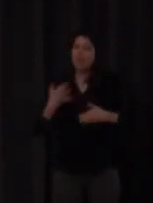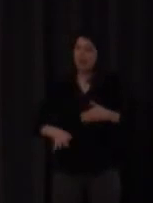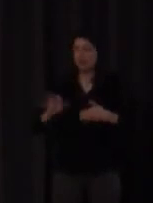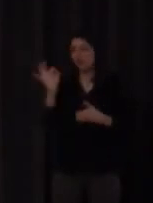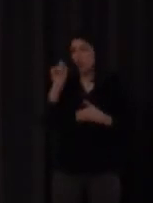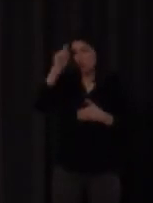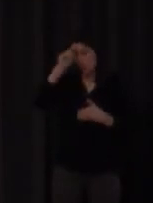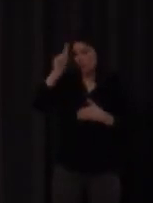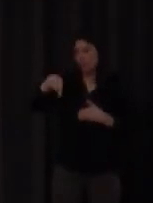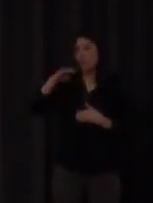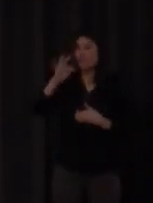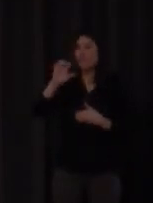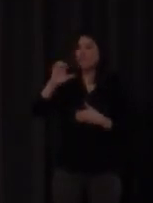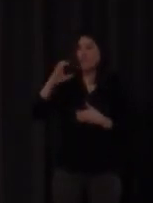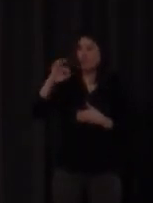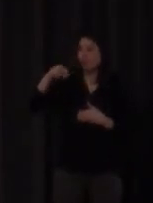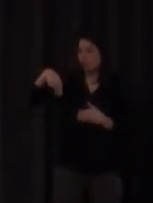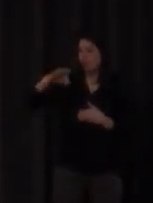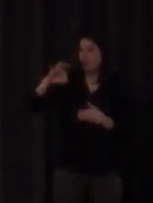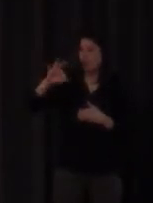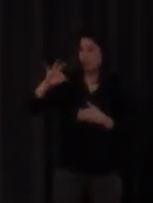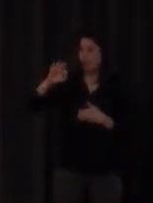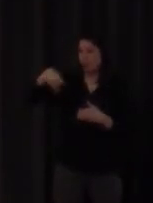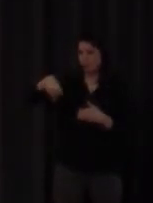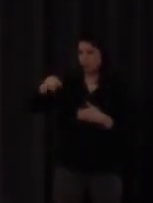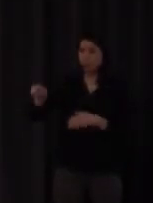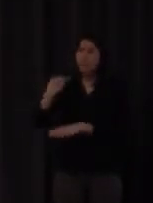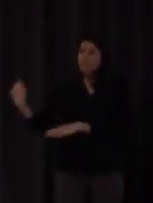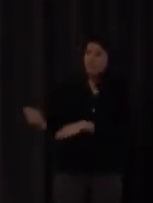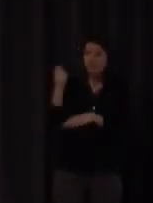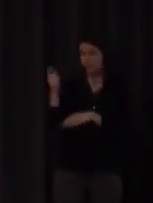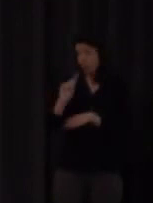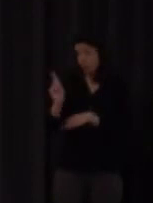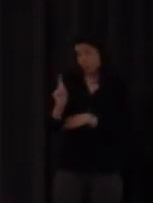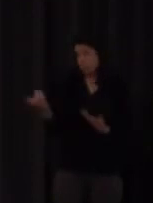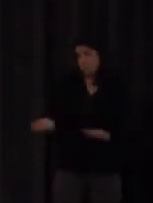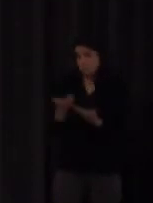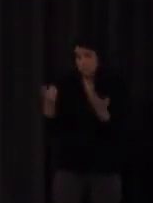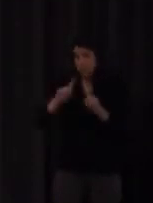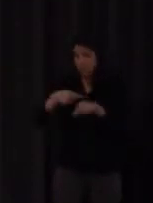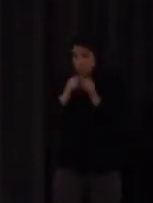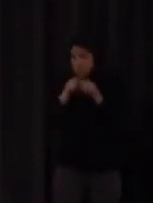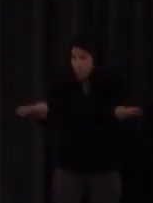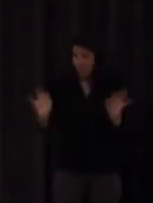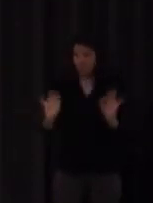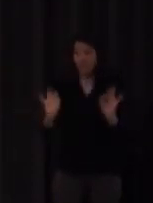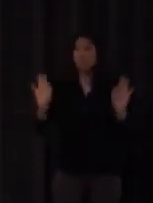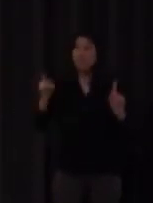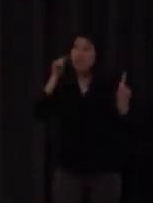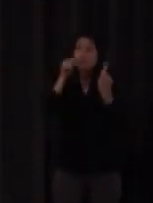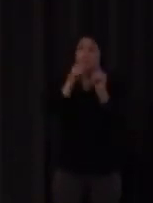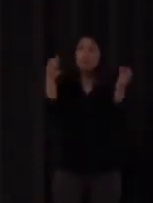mucho éxito no consiguió parece ser demasiadas subvenciones y se quedó en algo estático pero de nuevo tenían esa intención de hacer